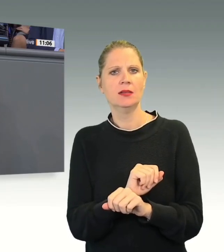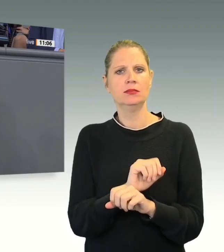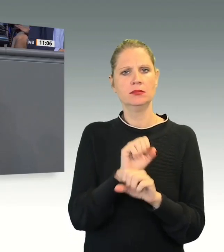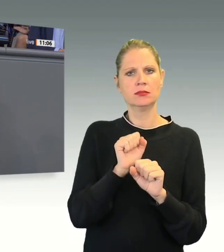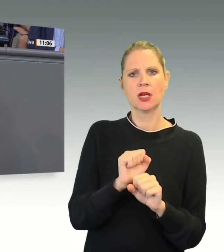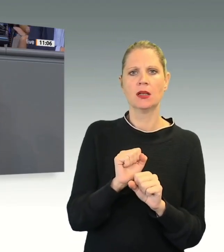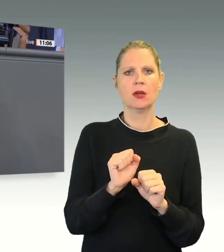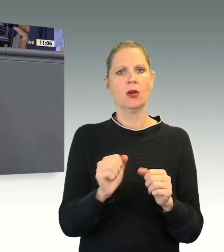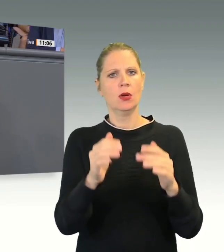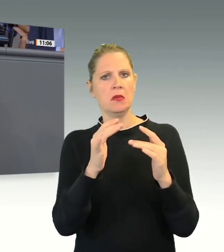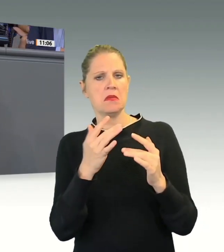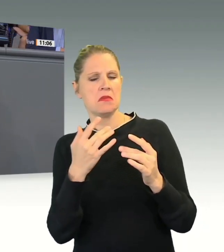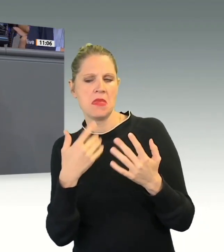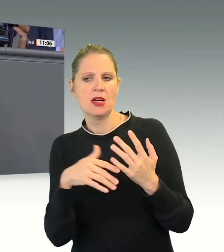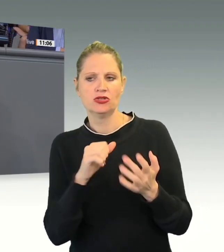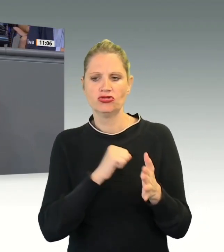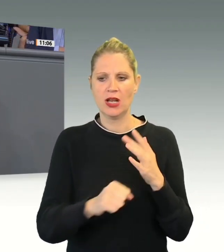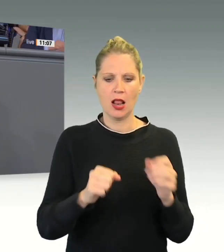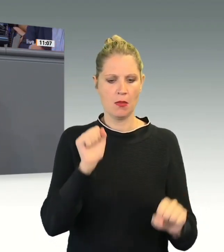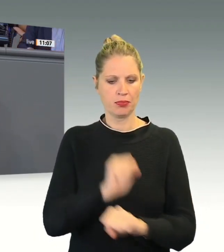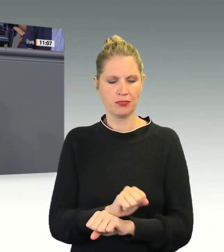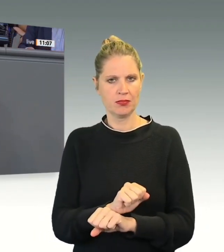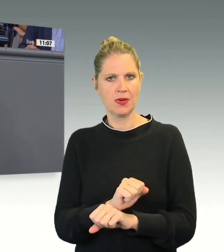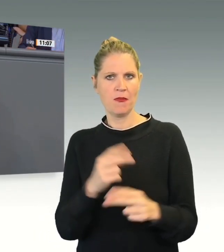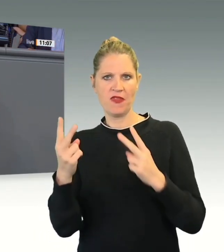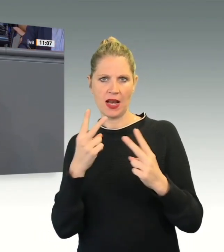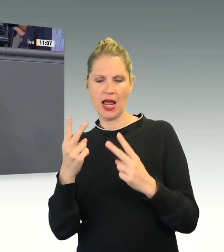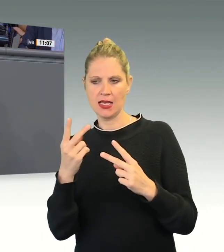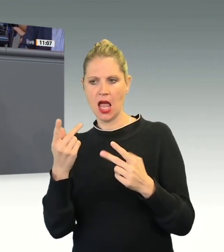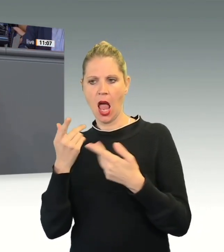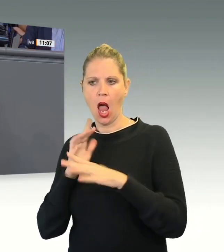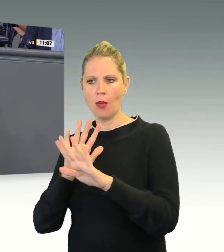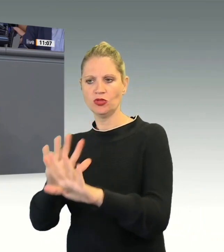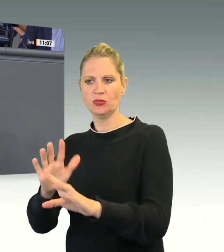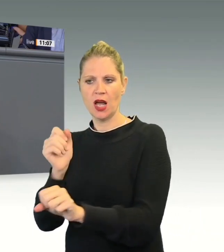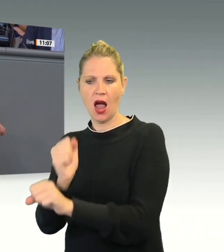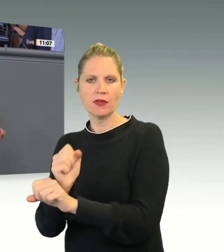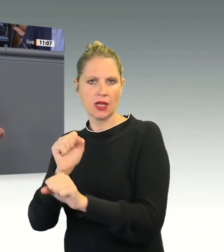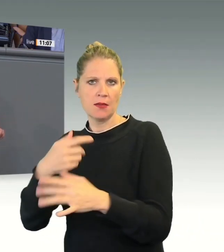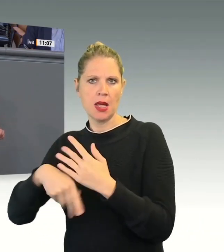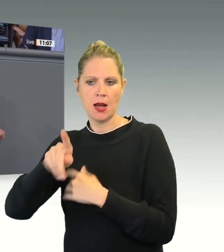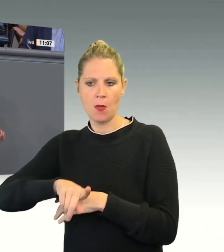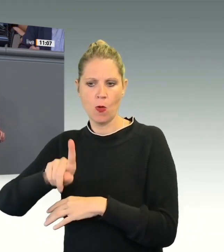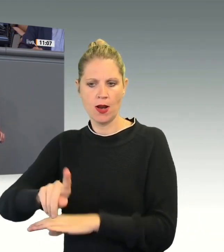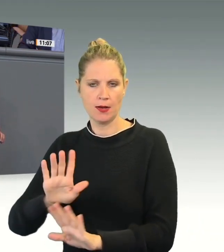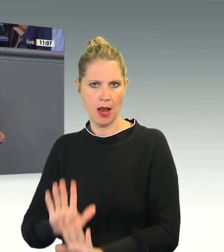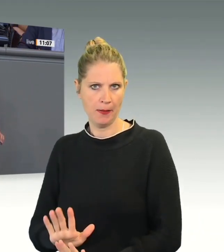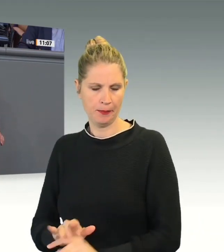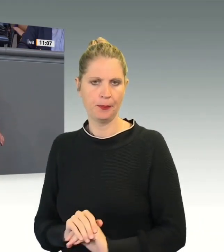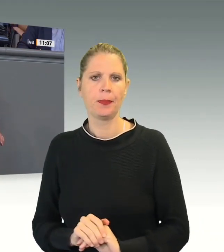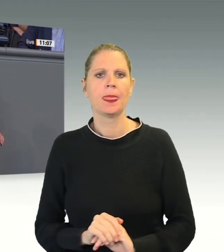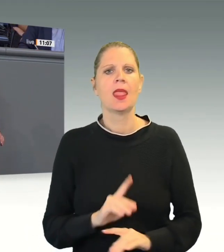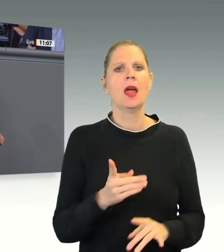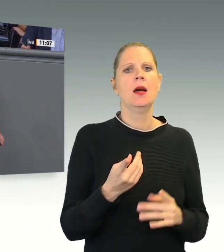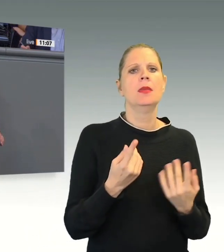Abschiebungshaft. Die ist in § 62 geregelt und kann mehrere Monate dauern. Es geht bei der Verlängerung des Ausreisegewahrsams um die